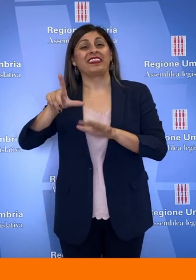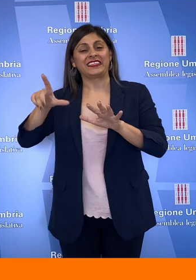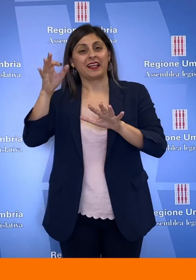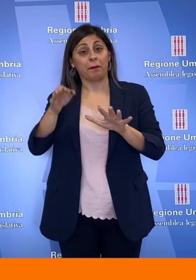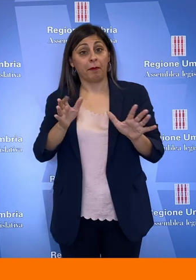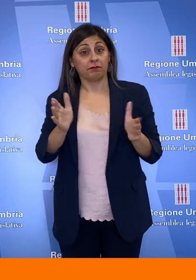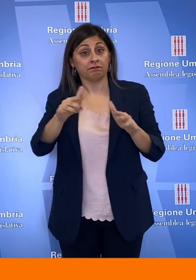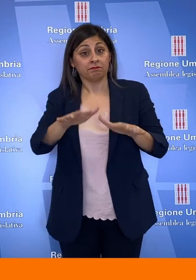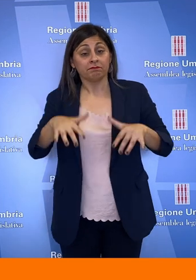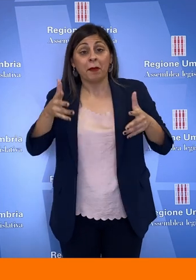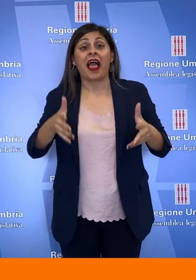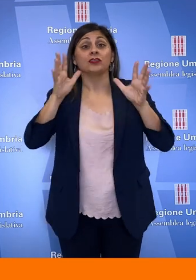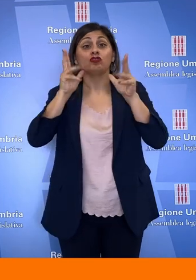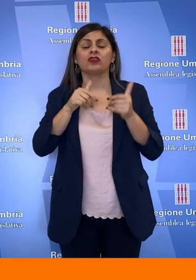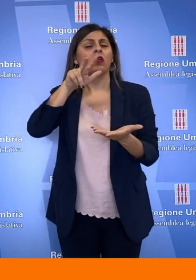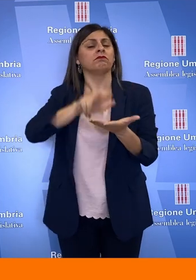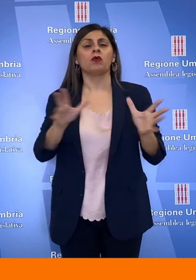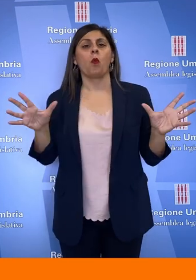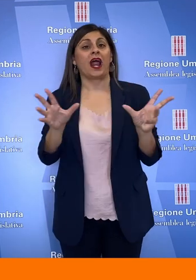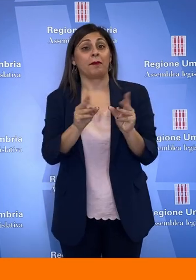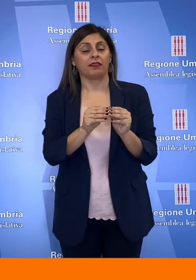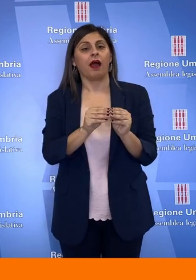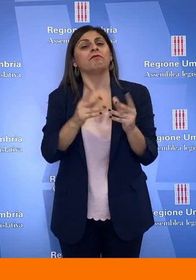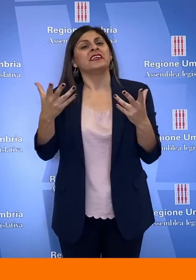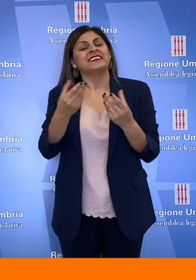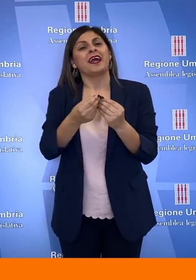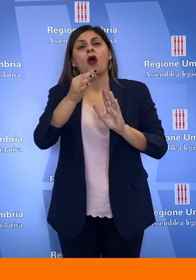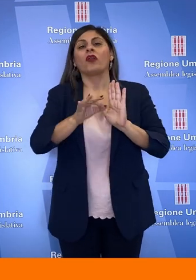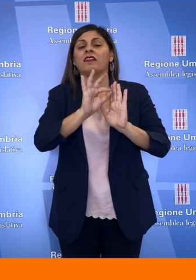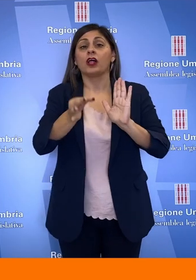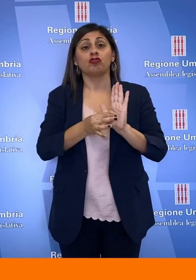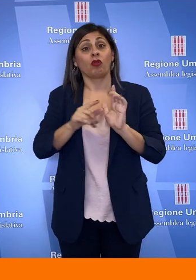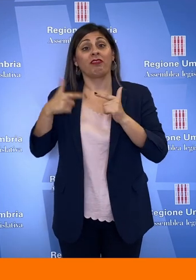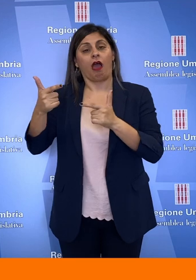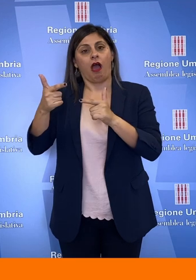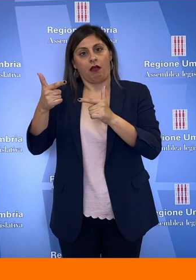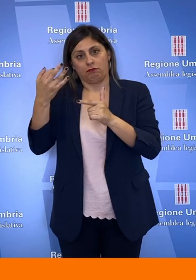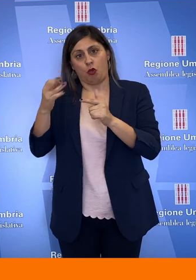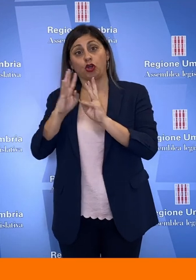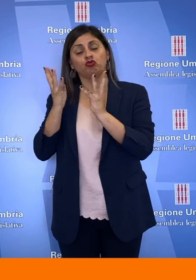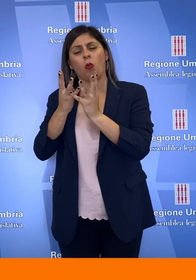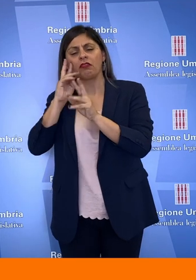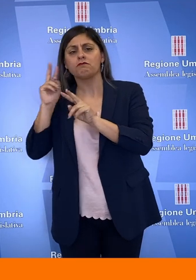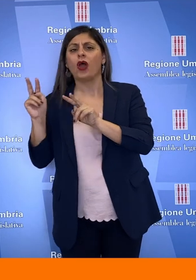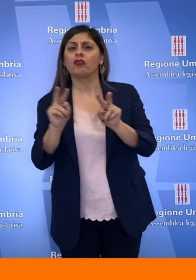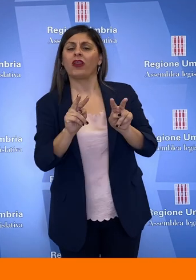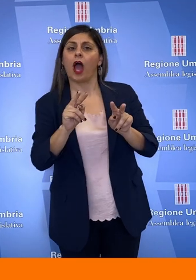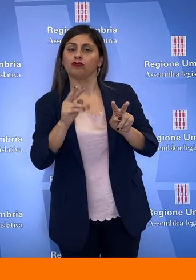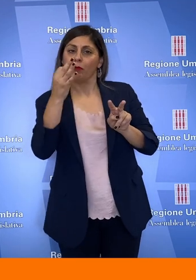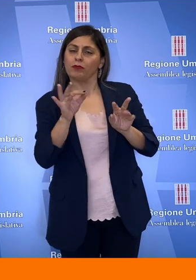Cesaroni ha approvata all'unanimità, unitamente ad un ordine del giorno che impegna la Giunta regionale a monitorare il quadro complessivo delle strategie